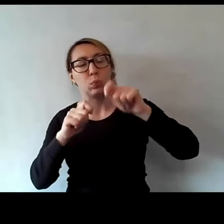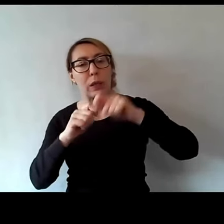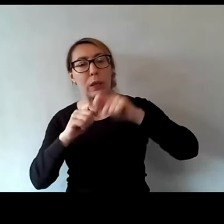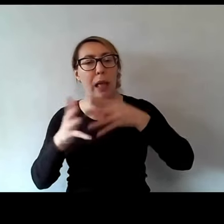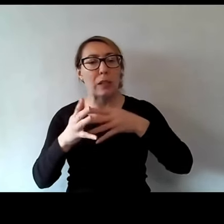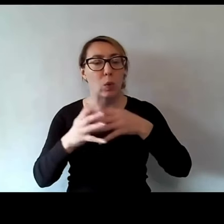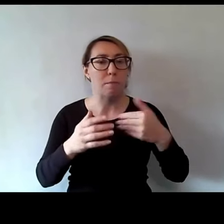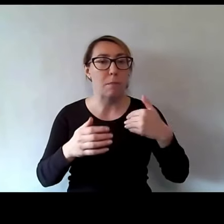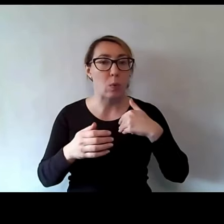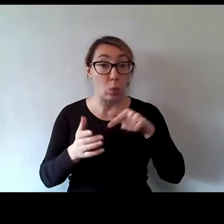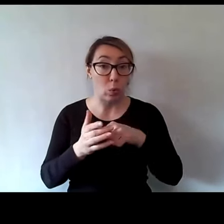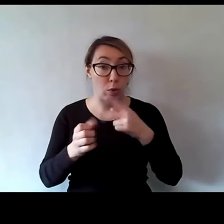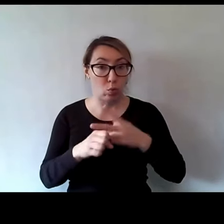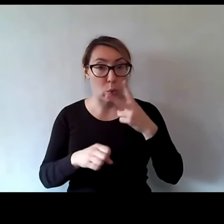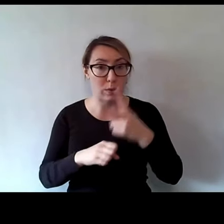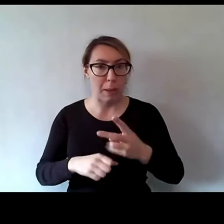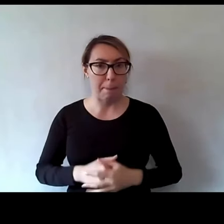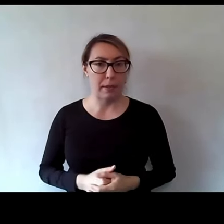dostępne?